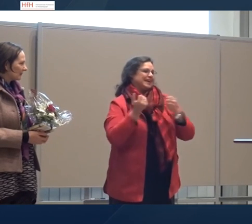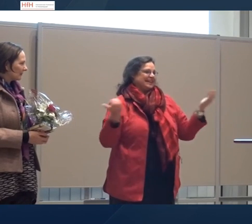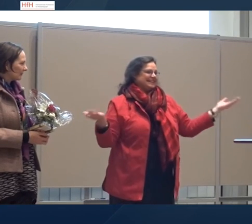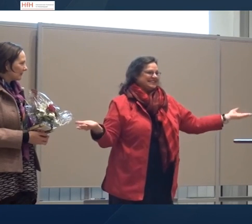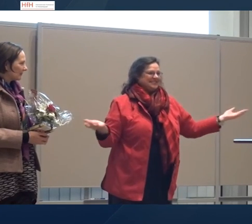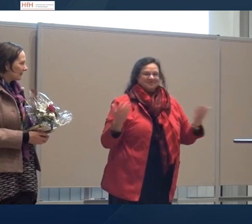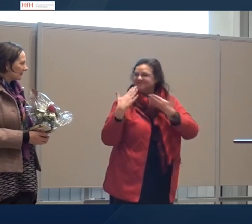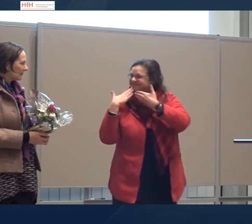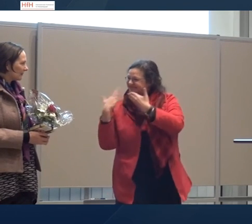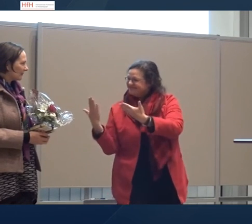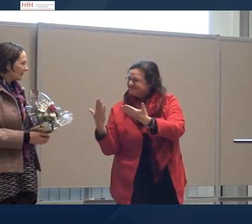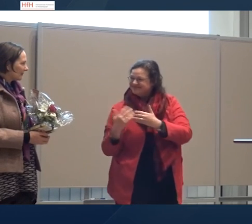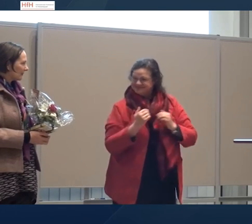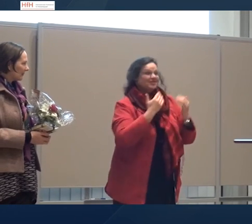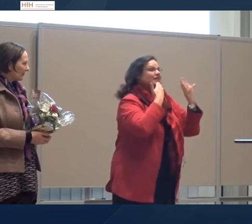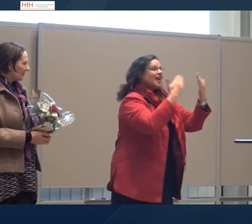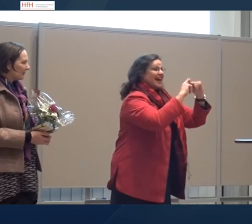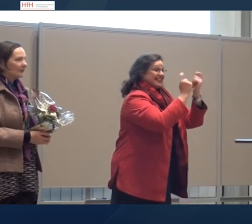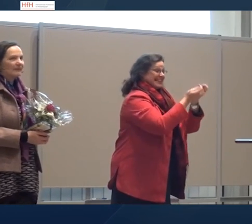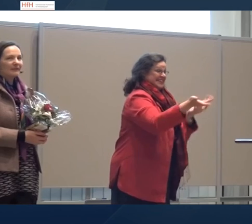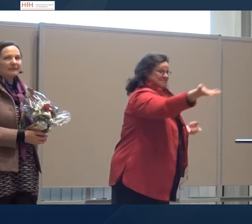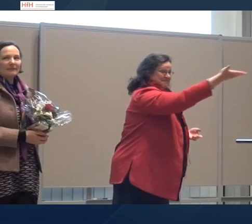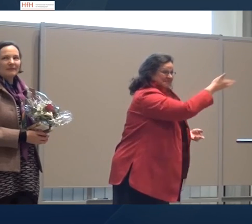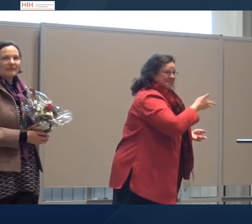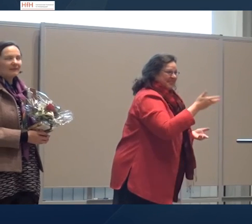IUED. Herzlichen Dank für diese Kollaboration.